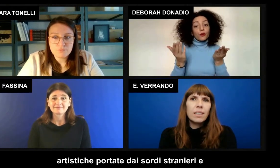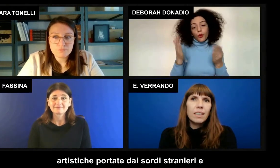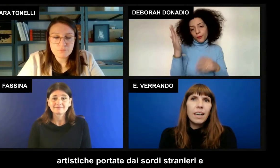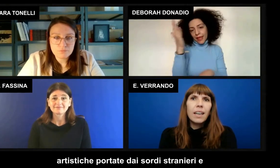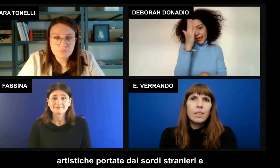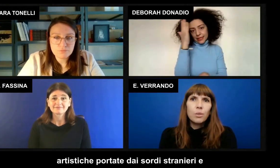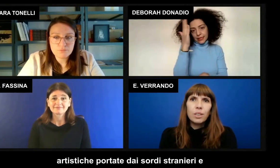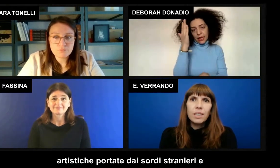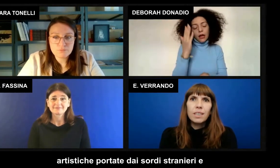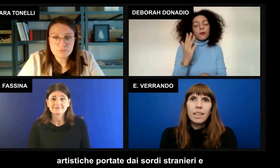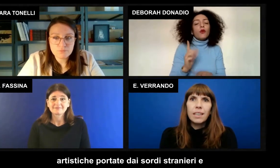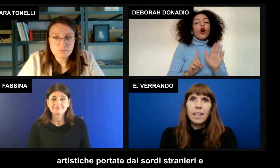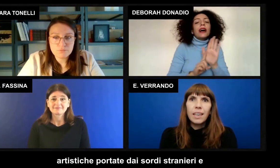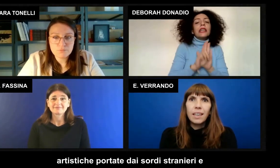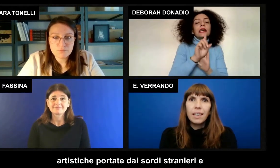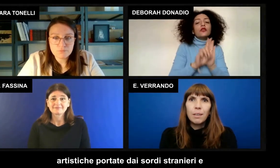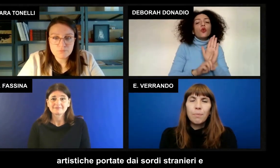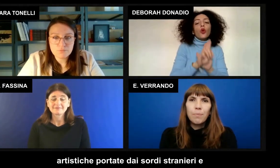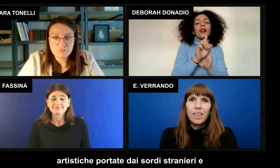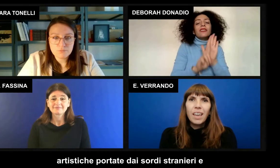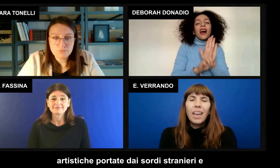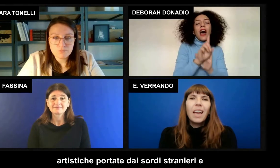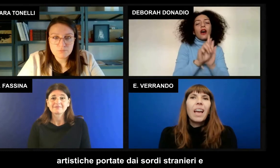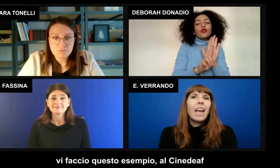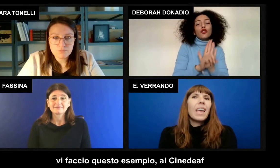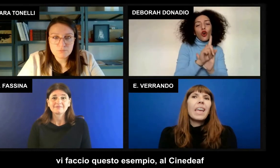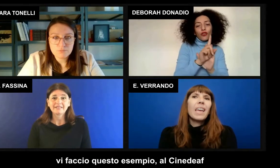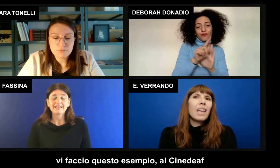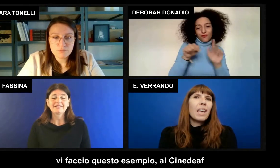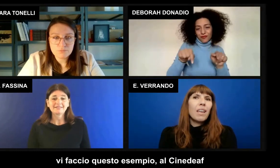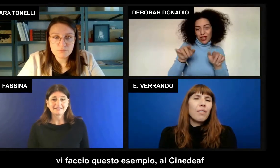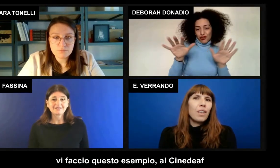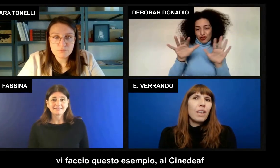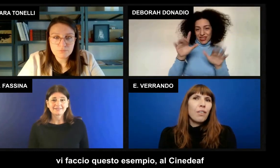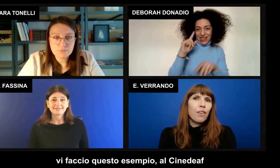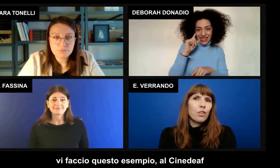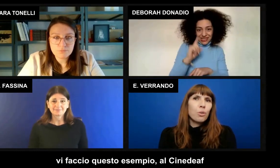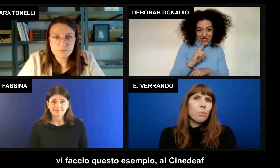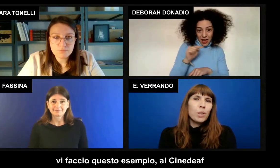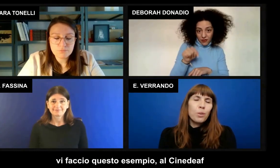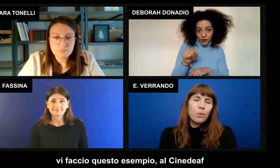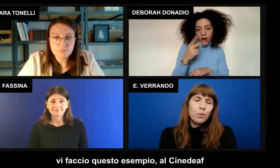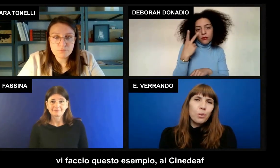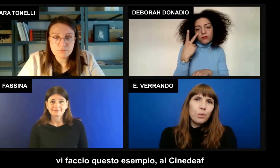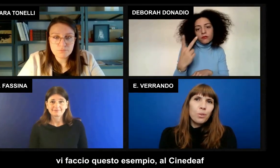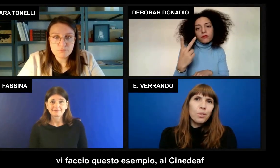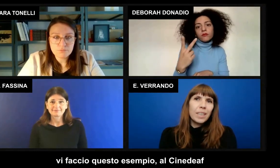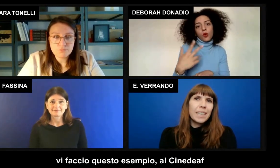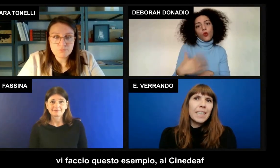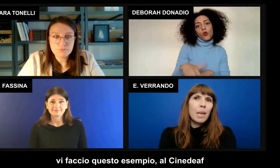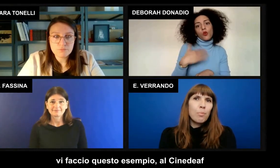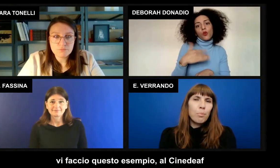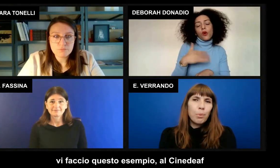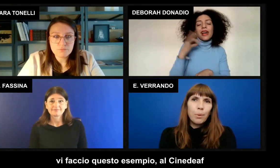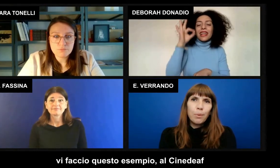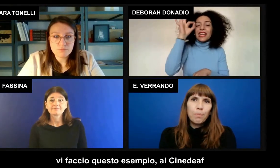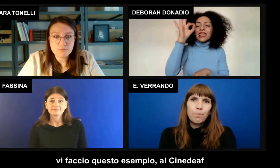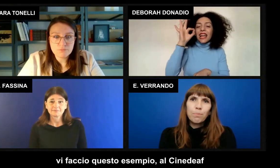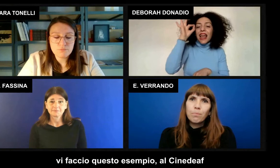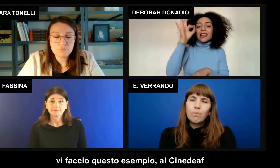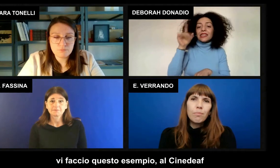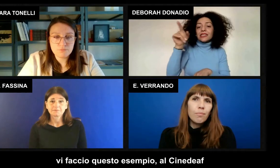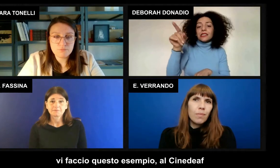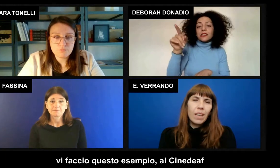portate dai sordi stranieri. E vi faccio questo esempio. esempio,